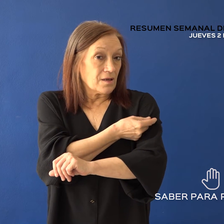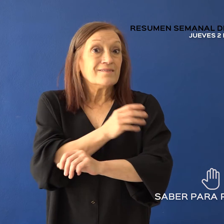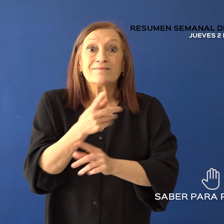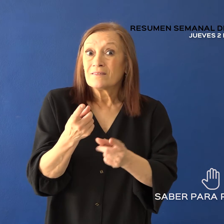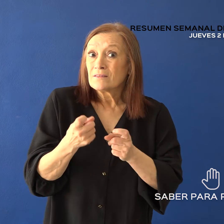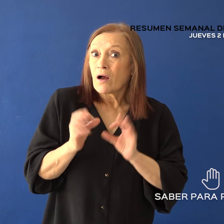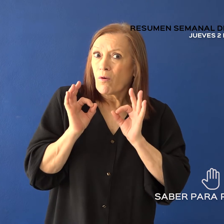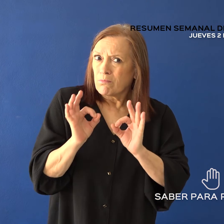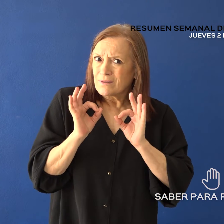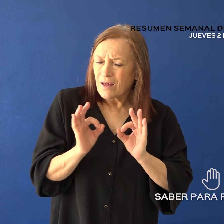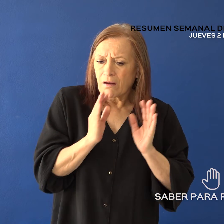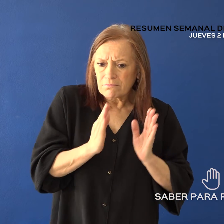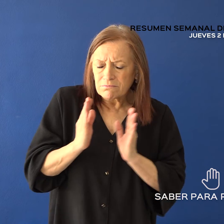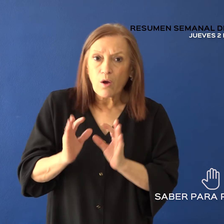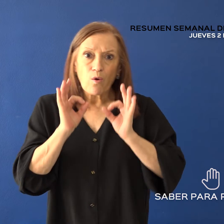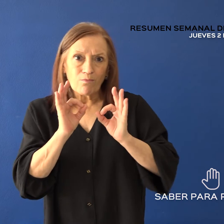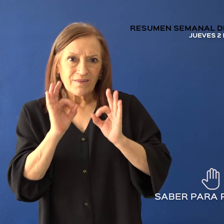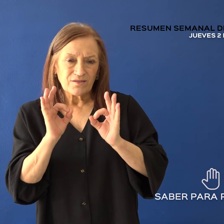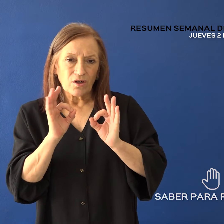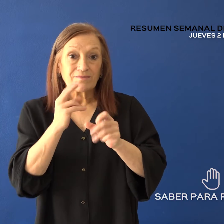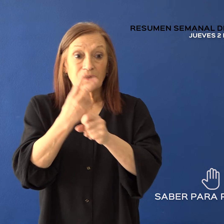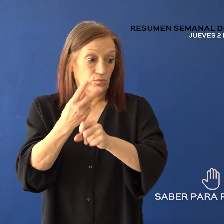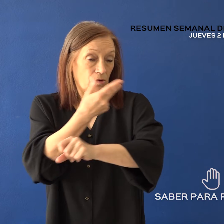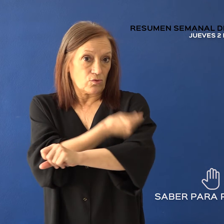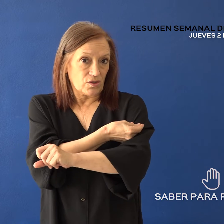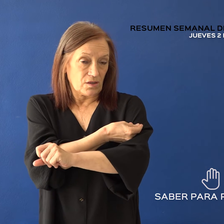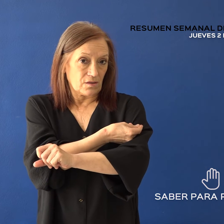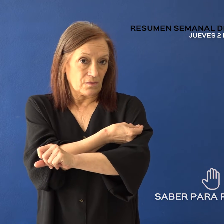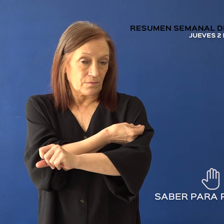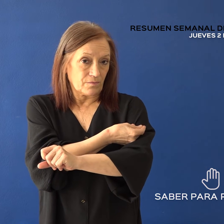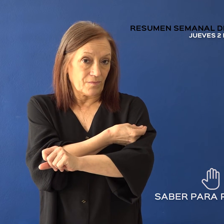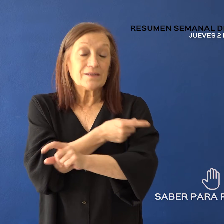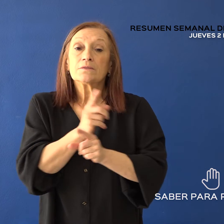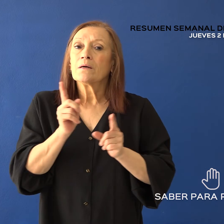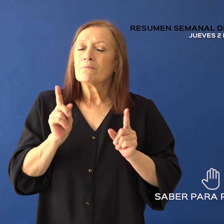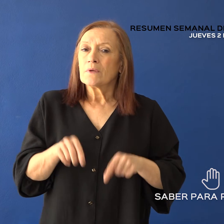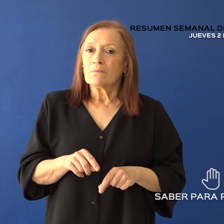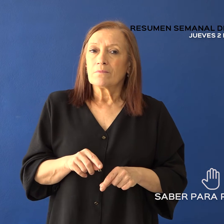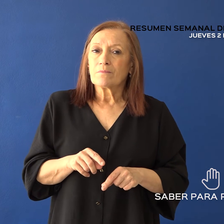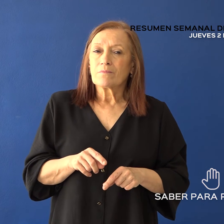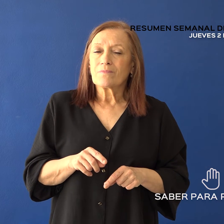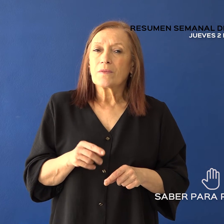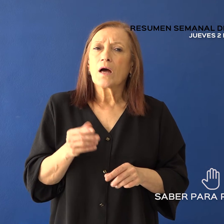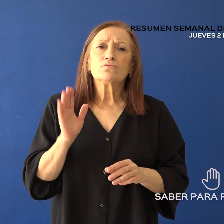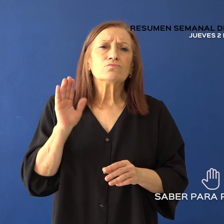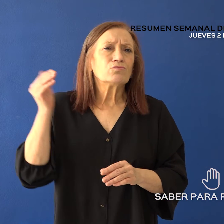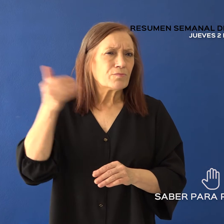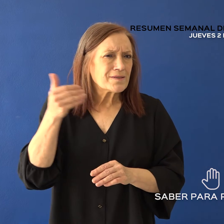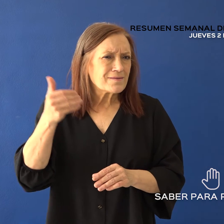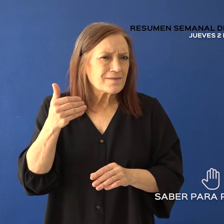quienes no se hayan aplicado la segunda dosis. Asimismo, deben asistir para la aplicación de